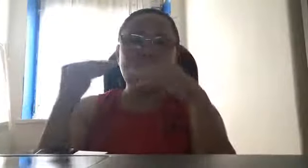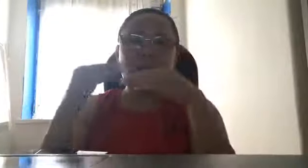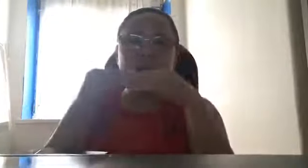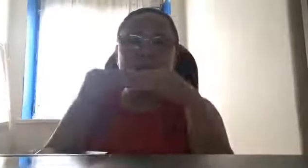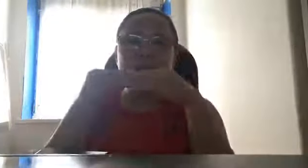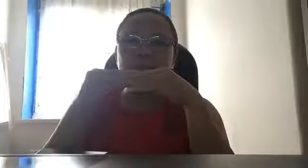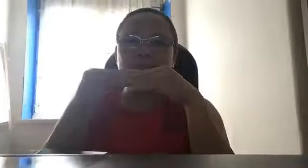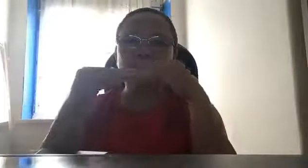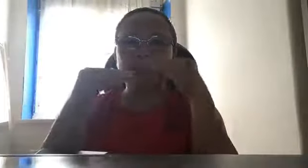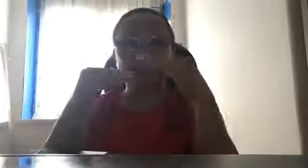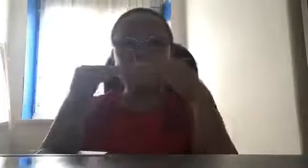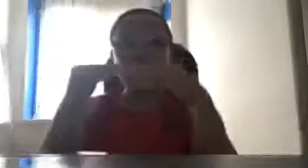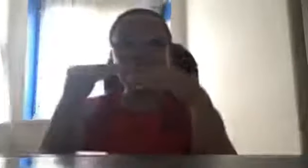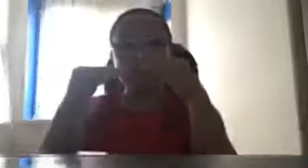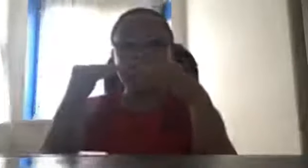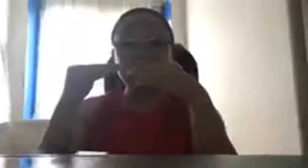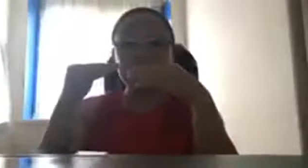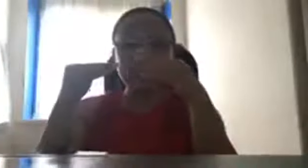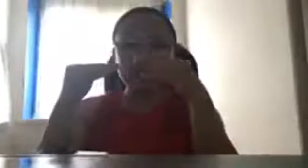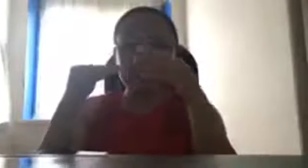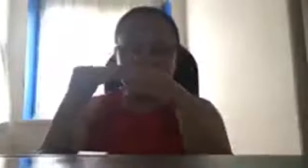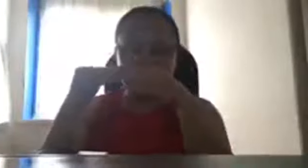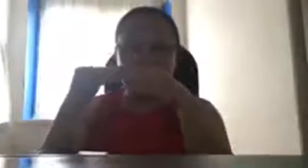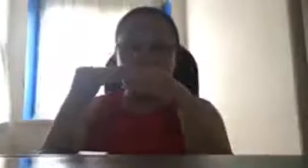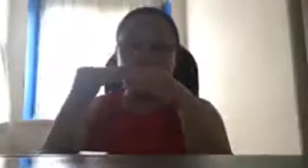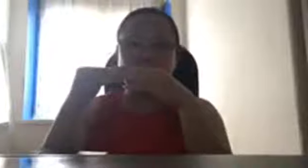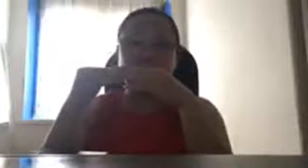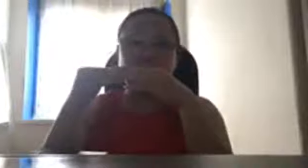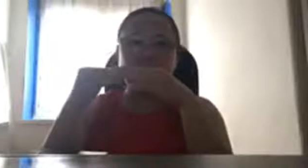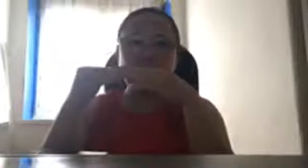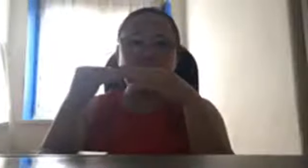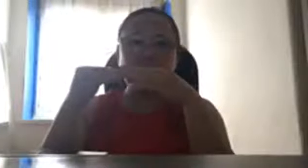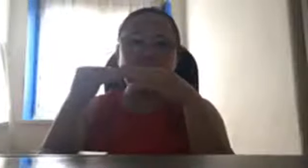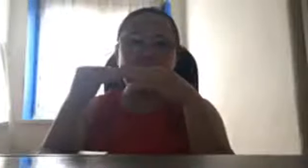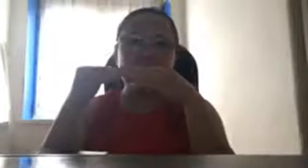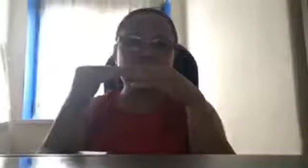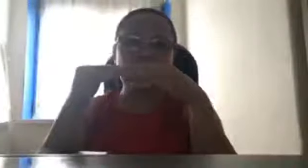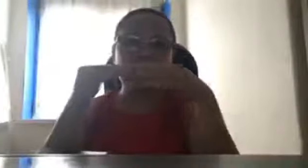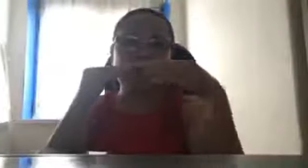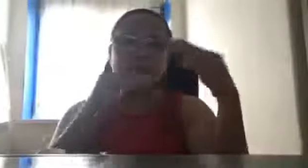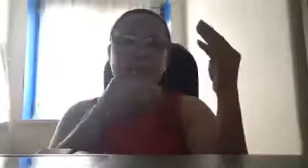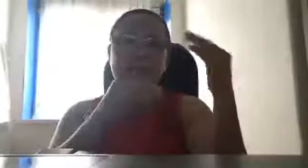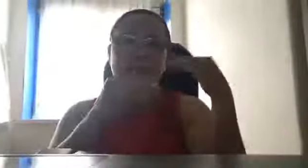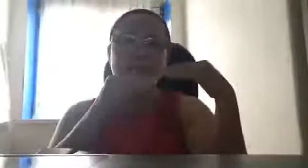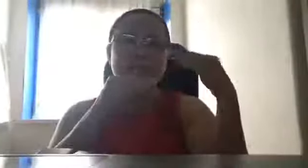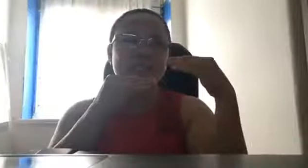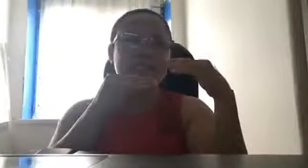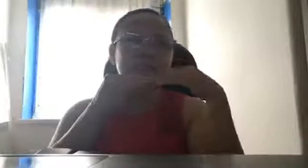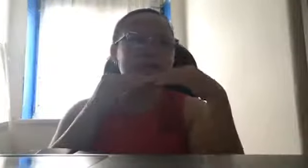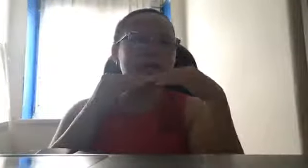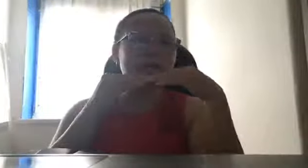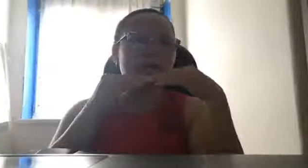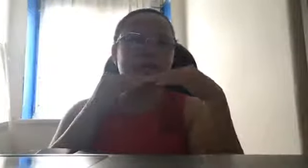and then, pag na, kapag research na kami, ang gagawin namin, parang magiging mga,